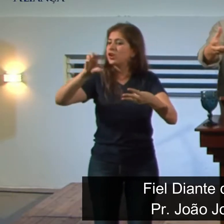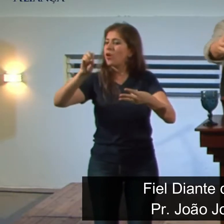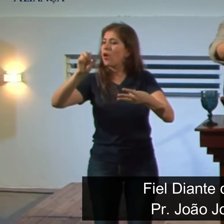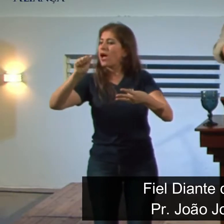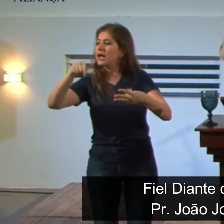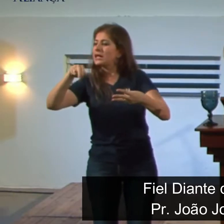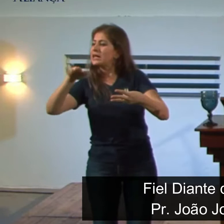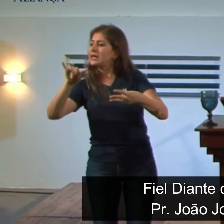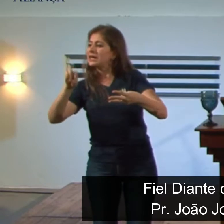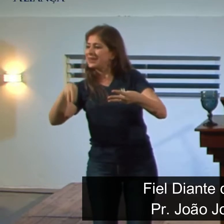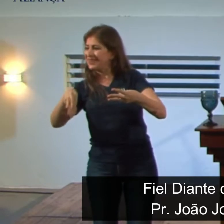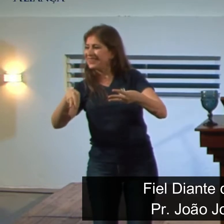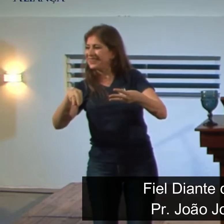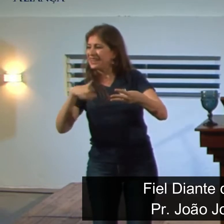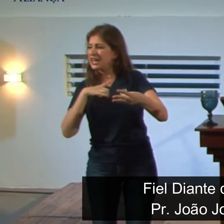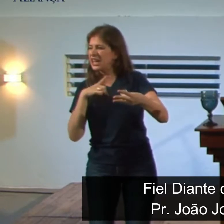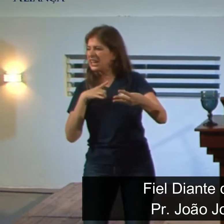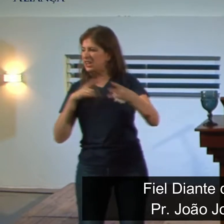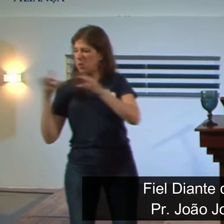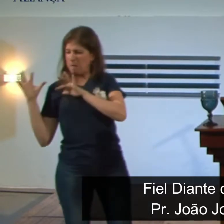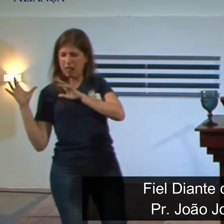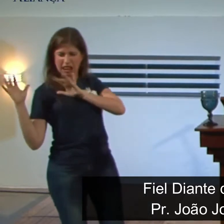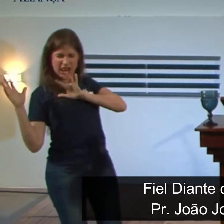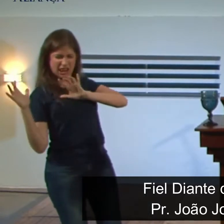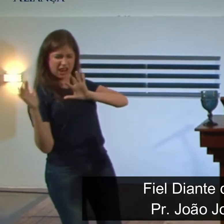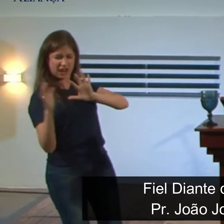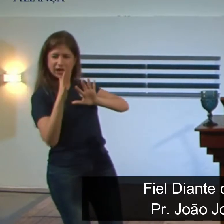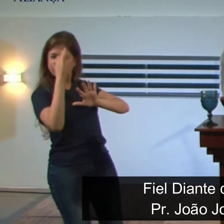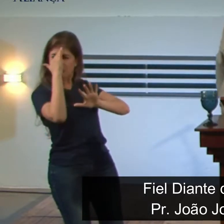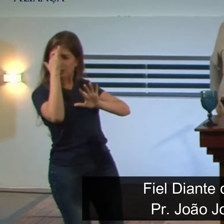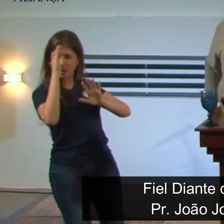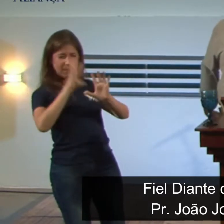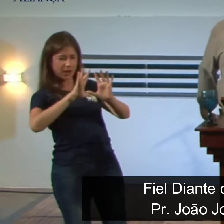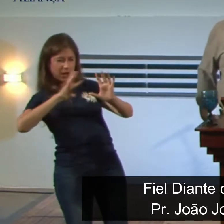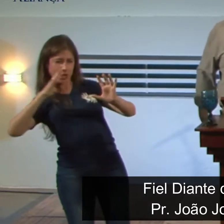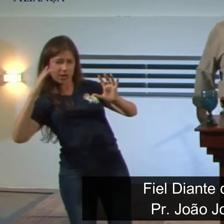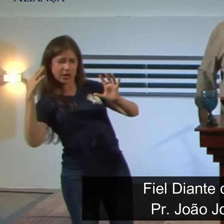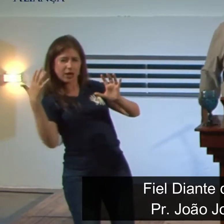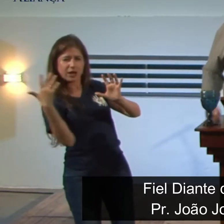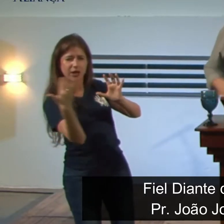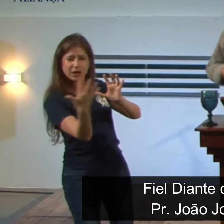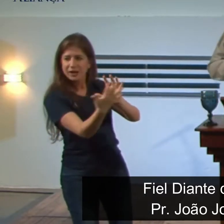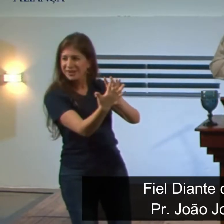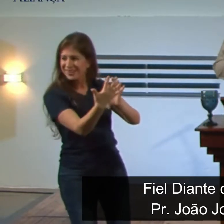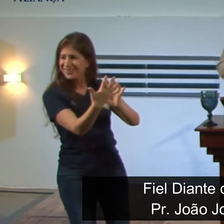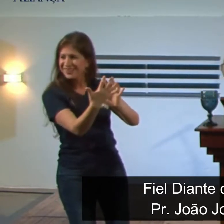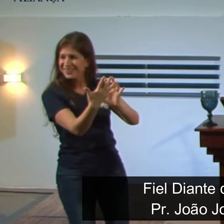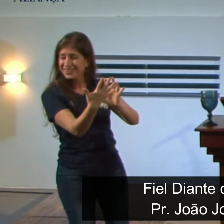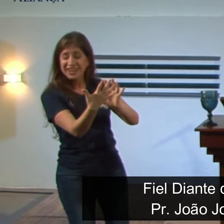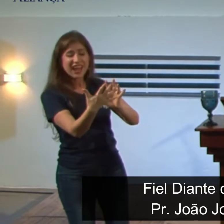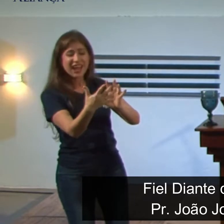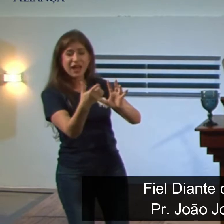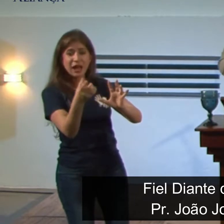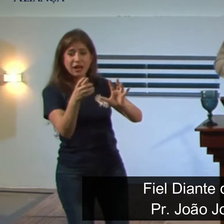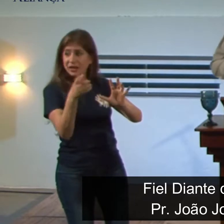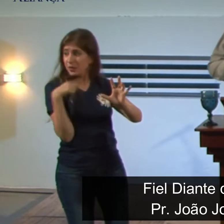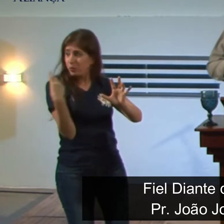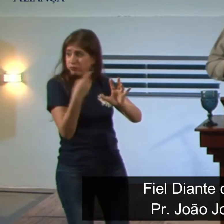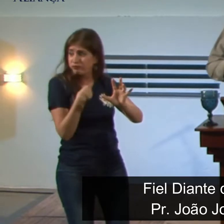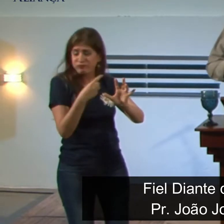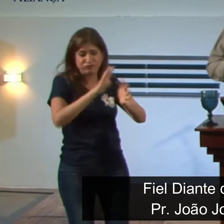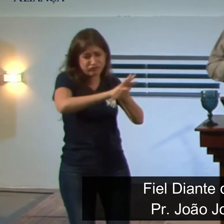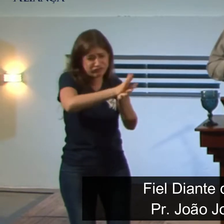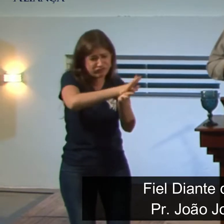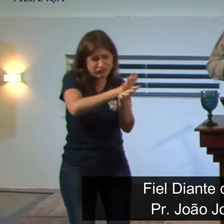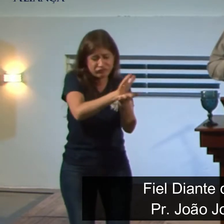Judá e Jerusalém e leva ali o seu povo cativo para a Babilônia.